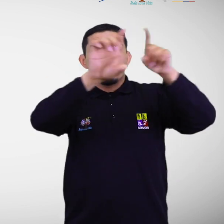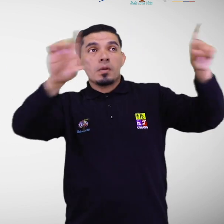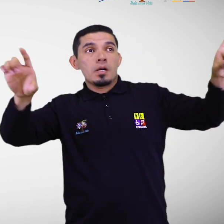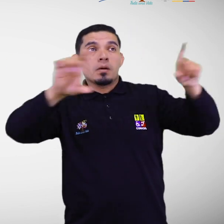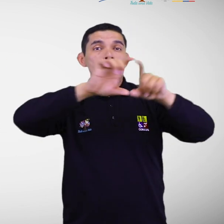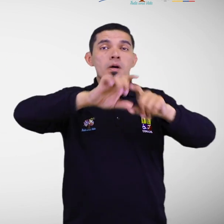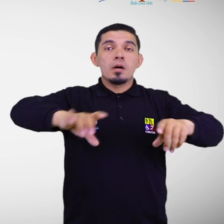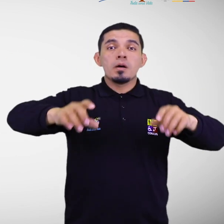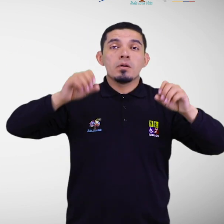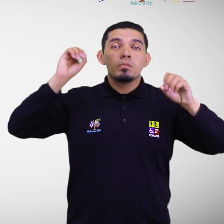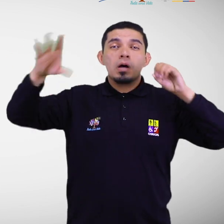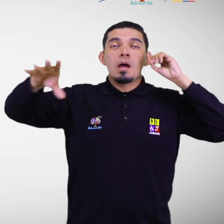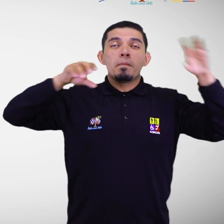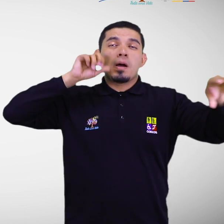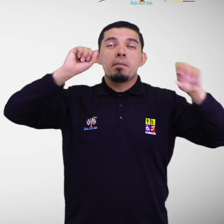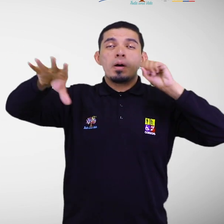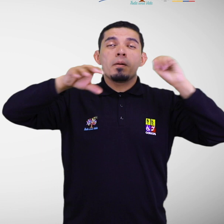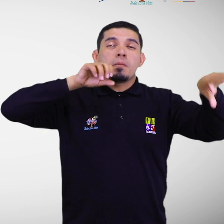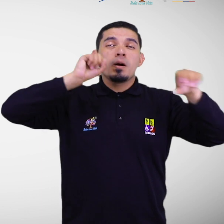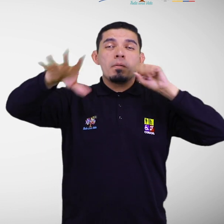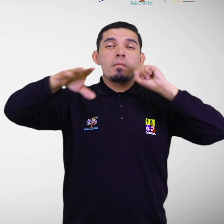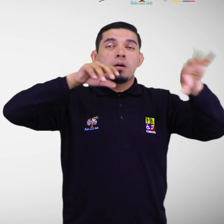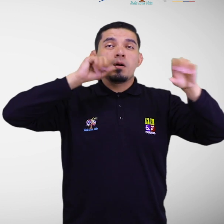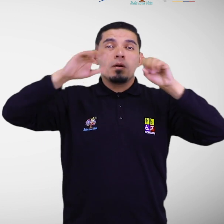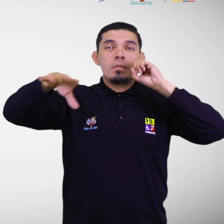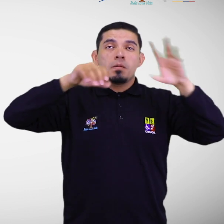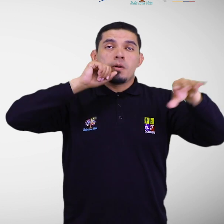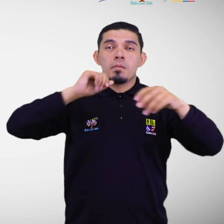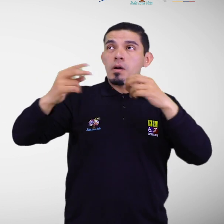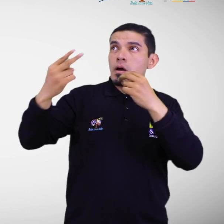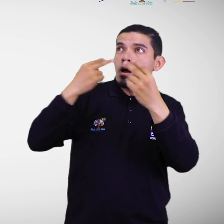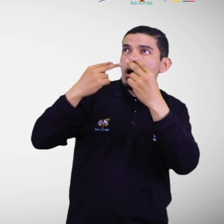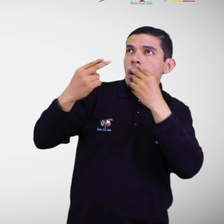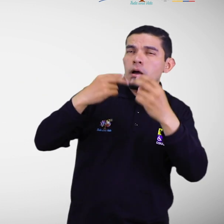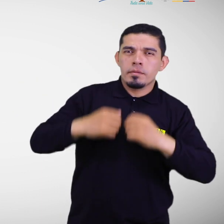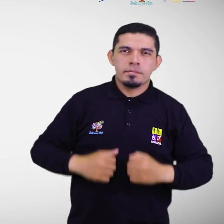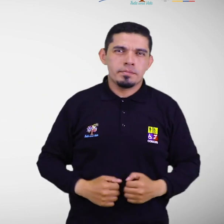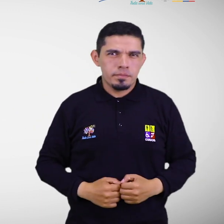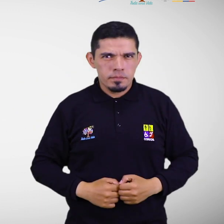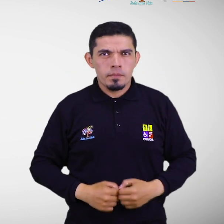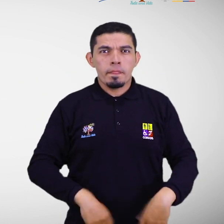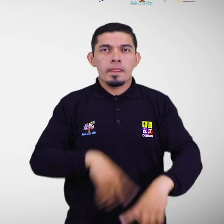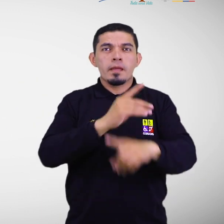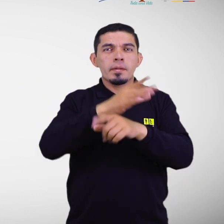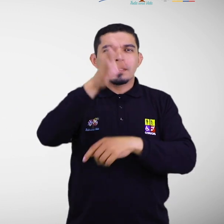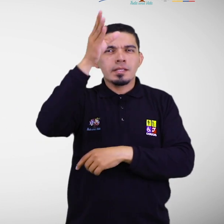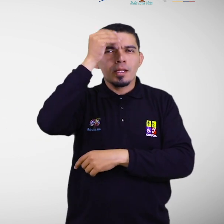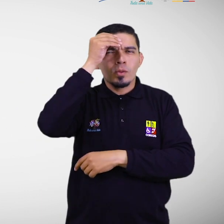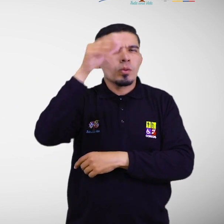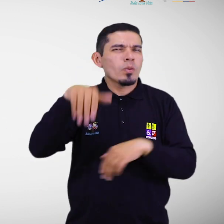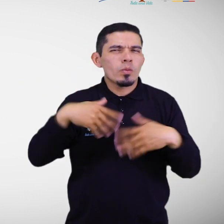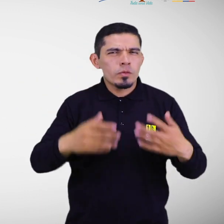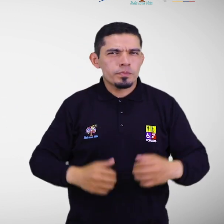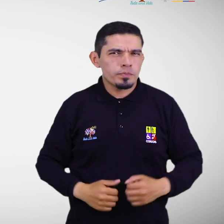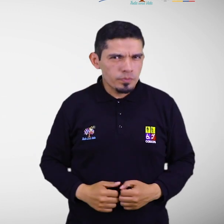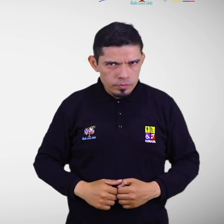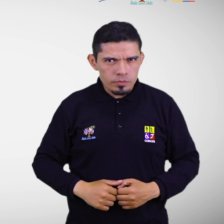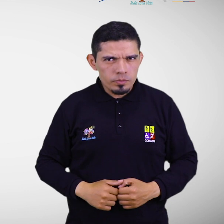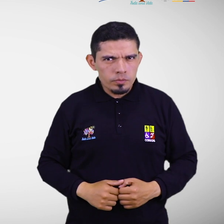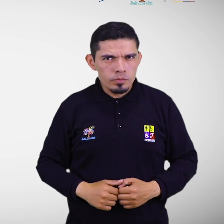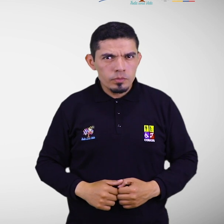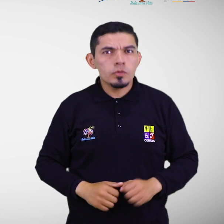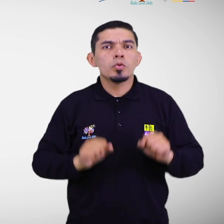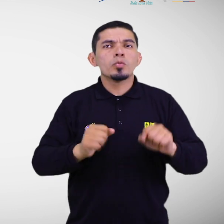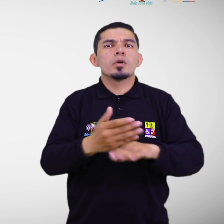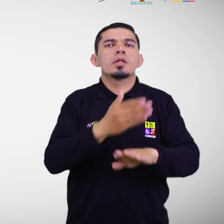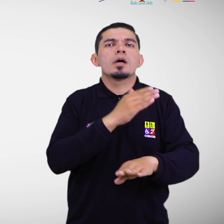fuertes, encendido o intermitente estroboscópicas. Discapacidad intelectual. Sistemas de alerta